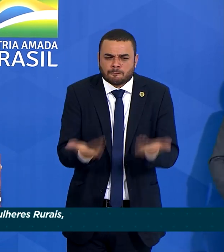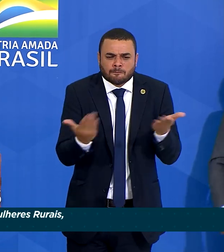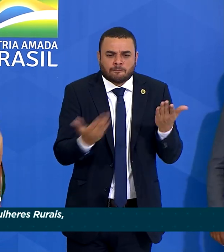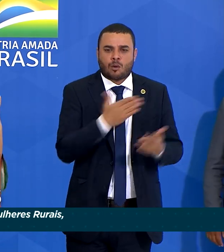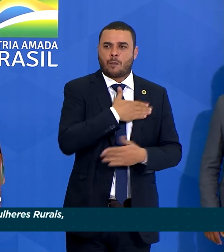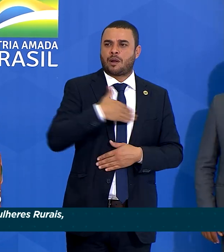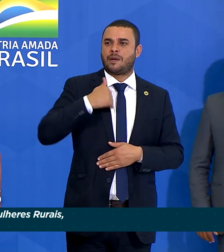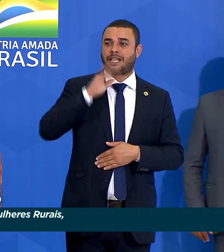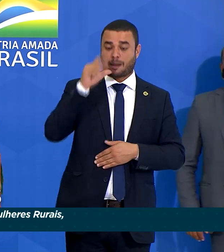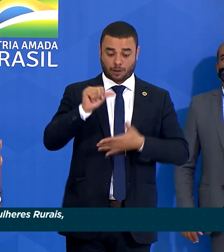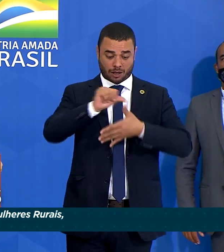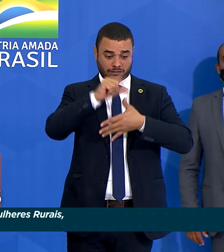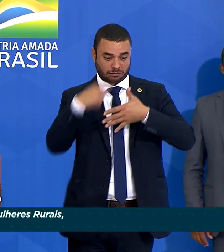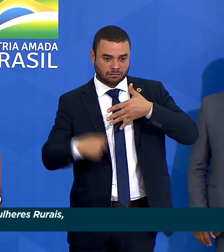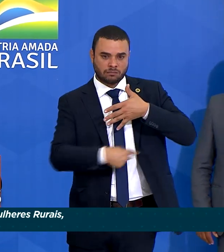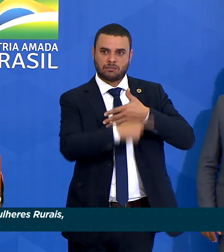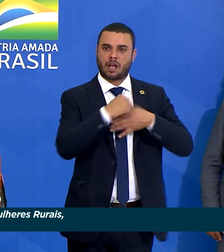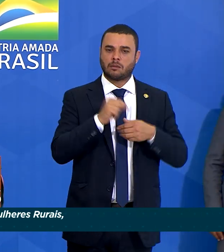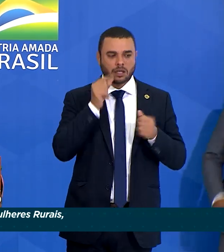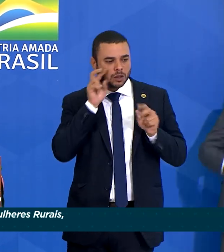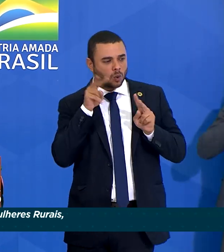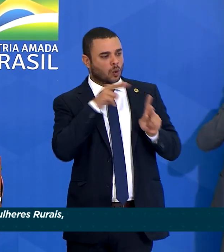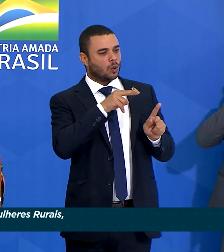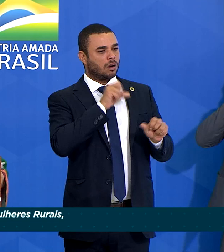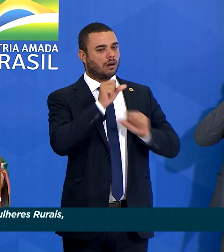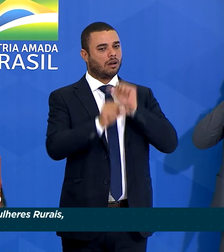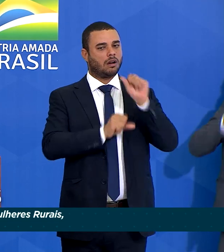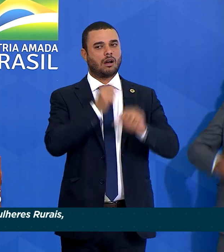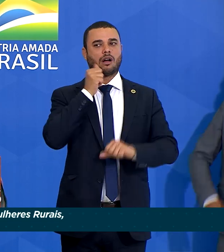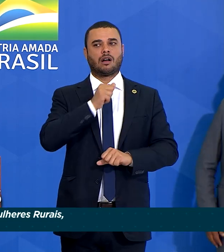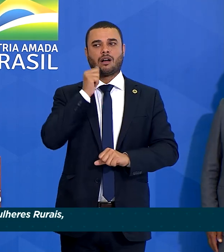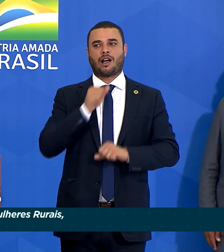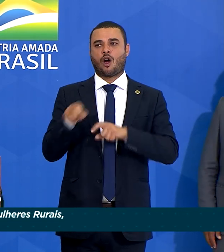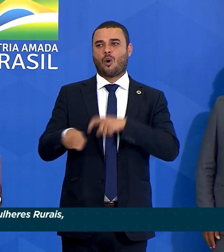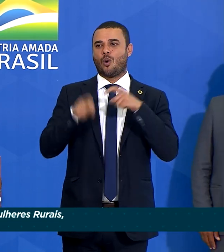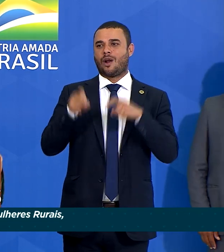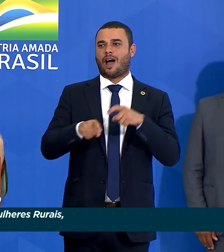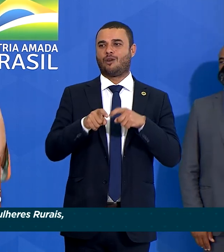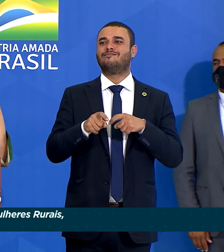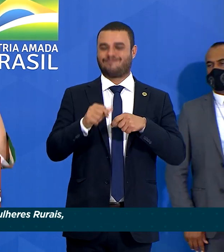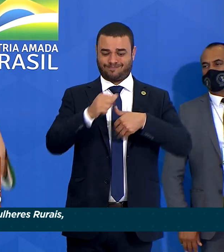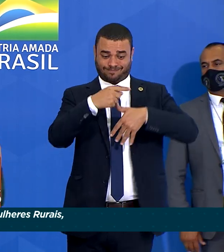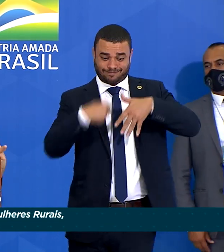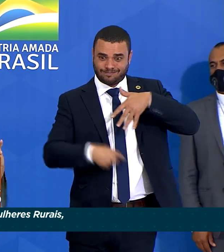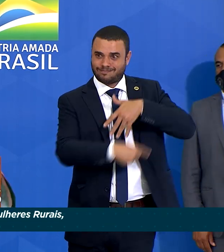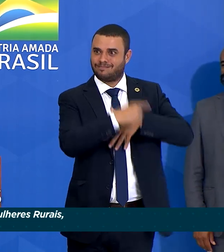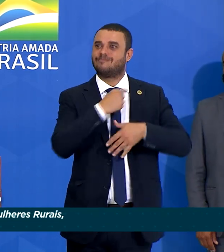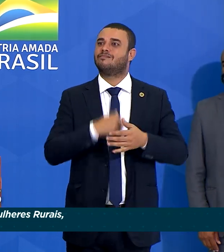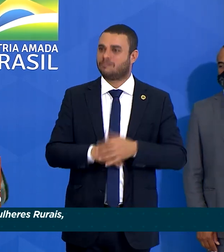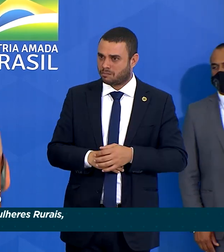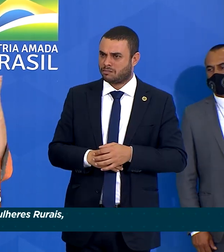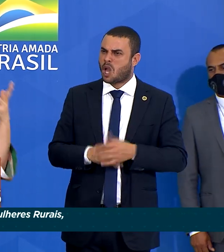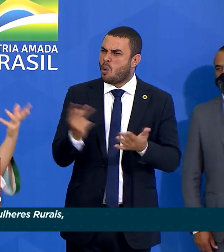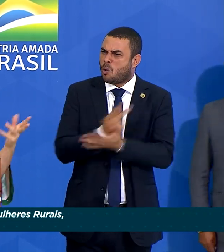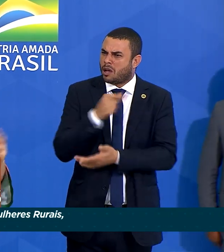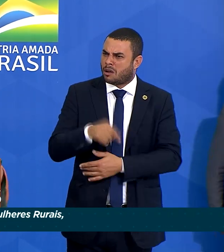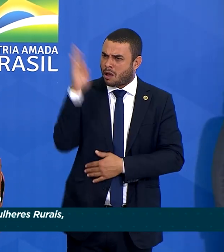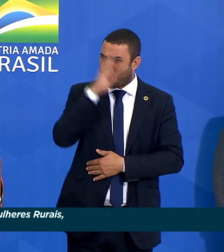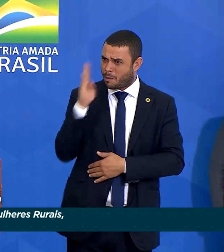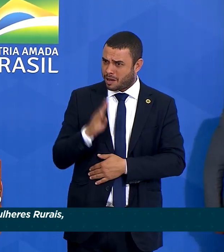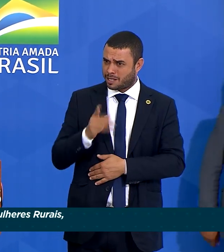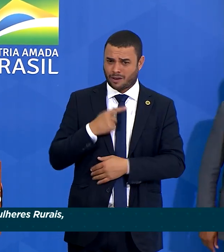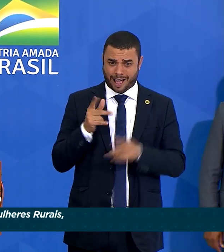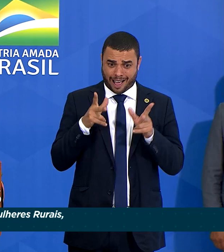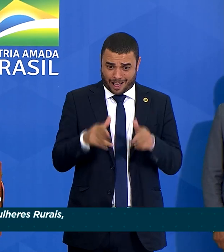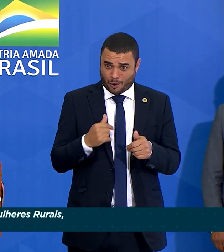a ter um olhar especial para as mulheres rurais em todo o continente. O que acontece no Brasil hoje está acontecendo